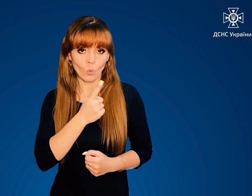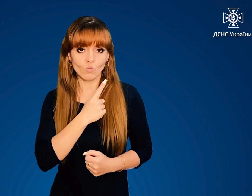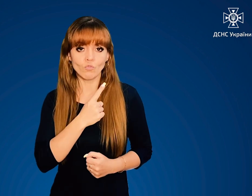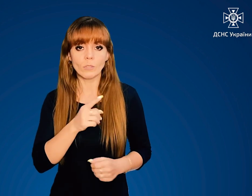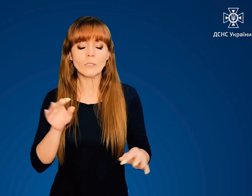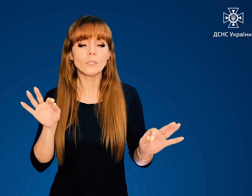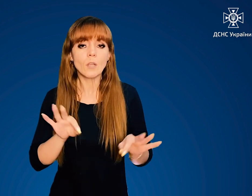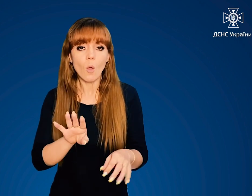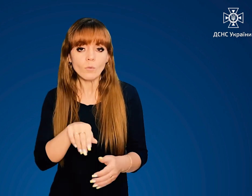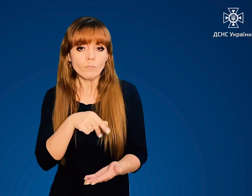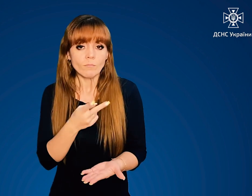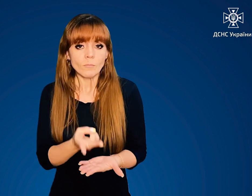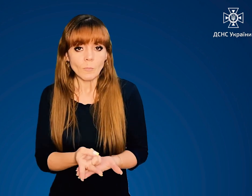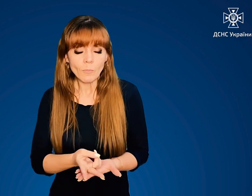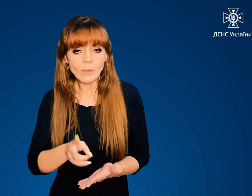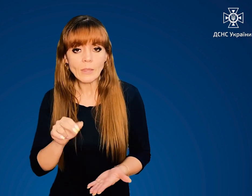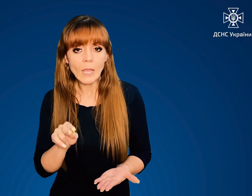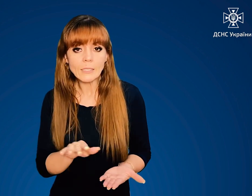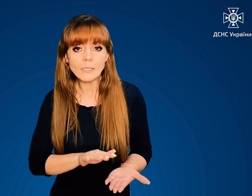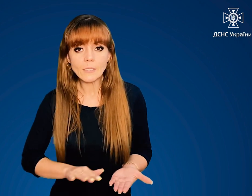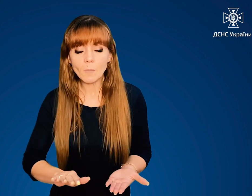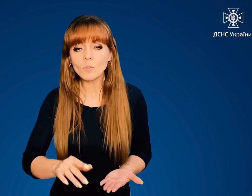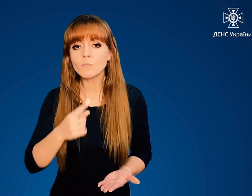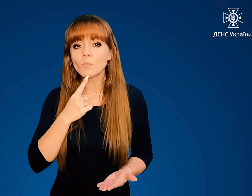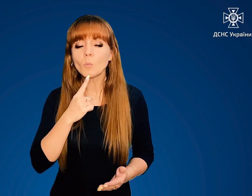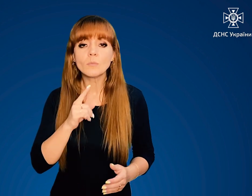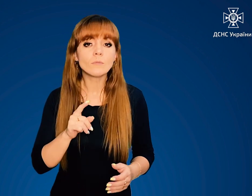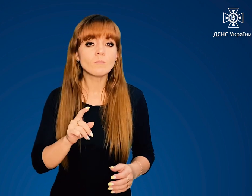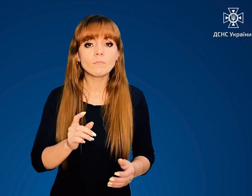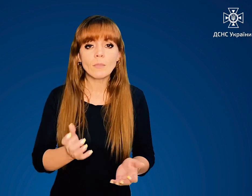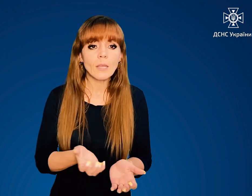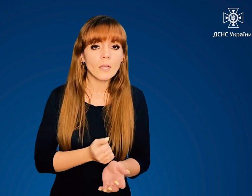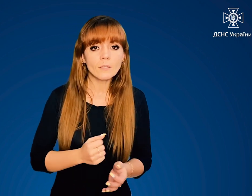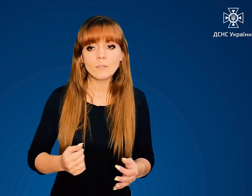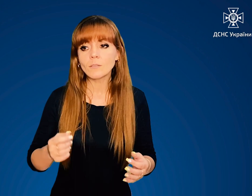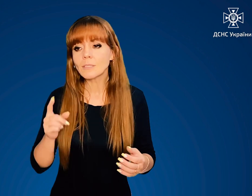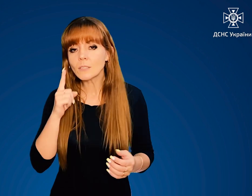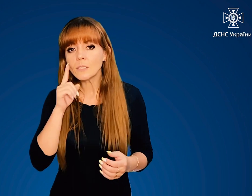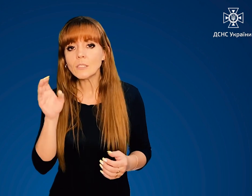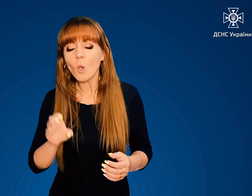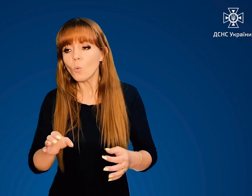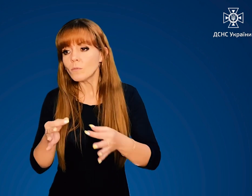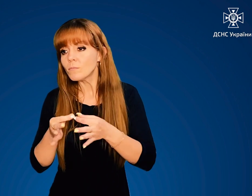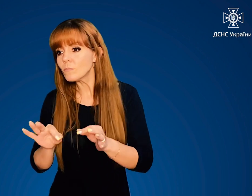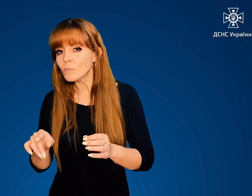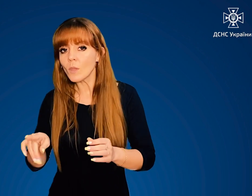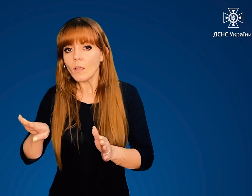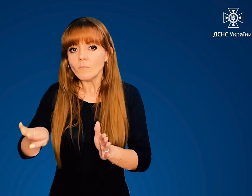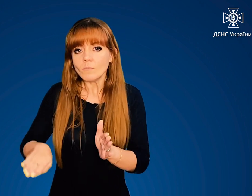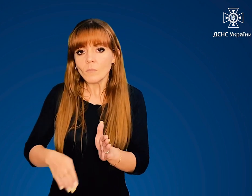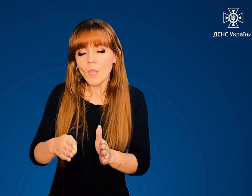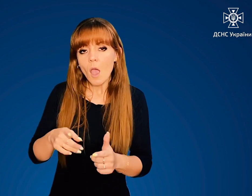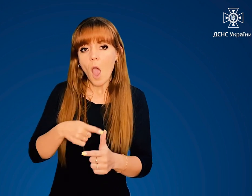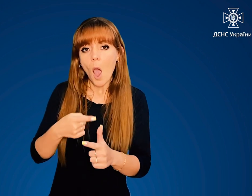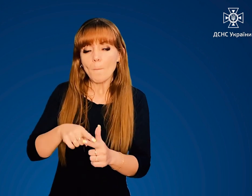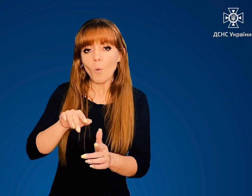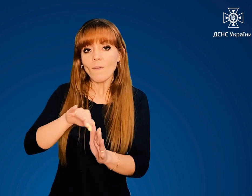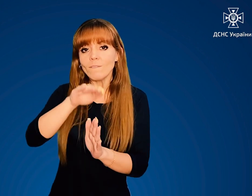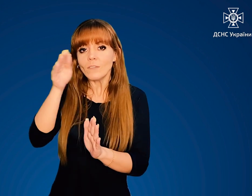Лягайте на землю. Спробуйте знайти в секундній доступності заглиблення або виступ, за